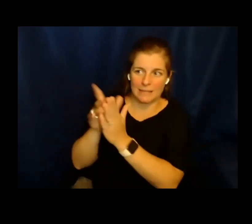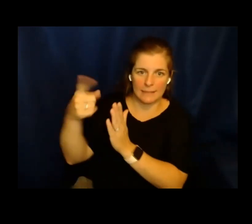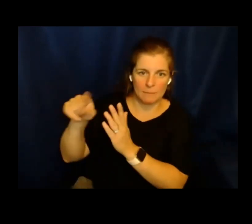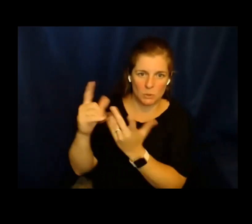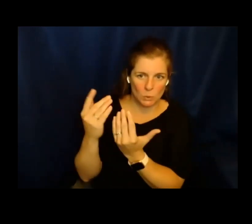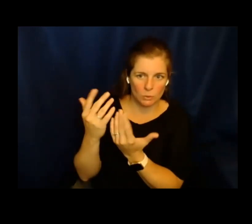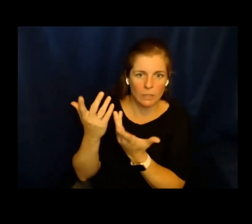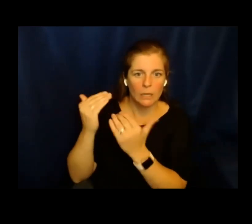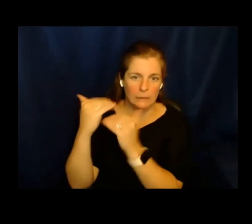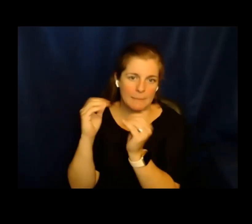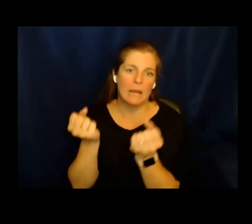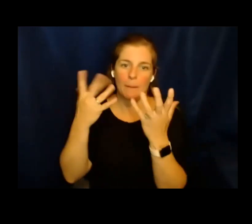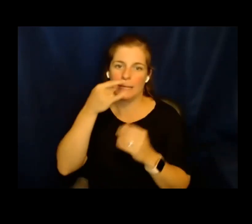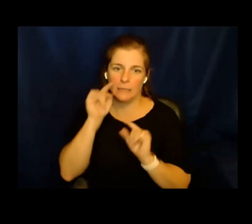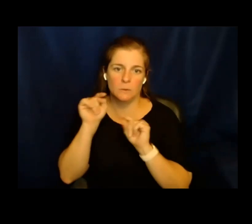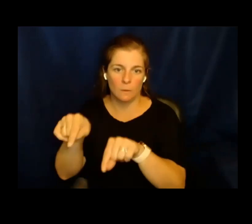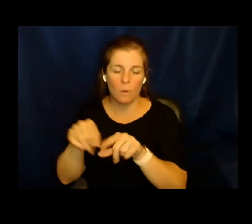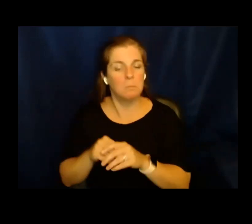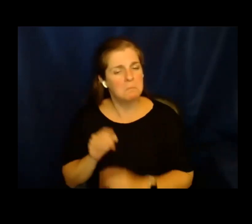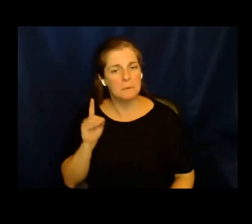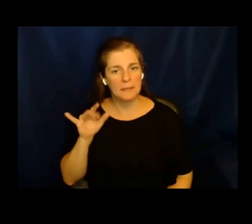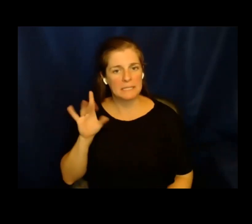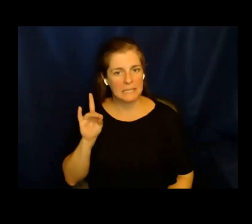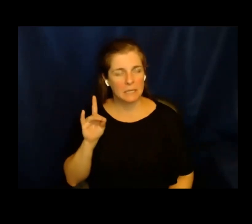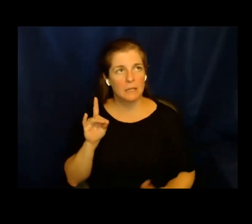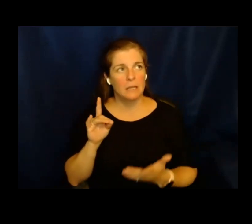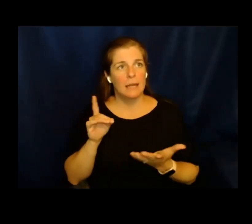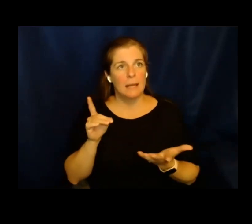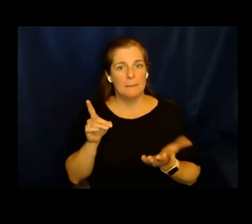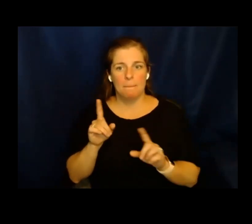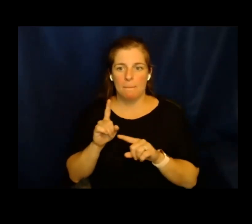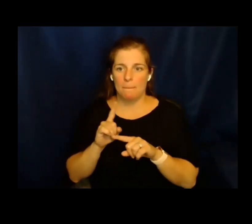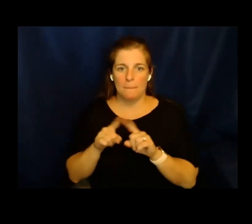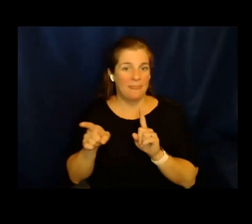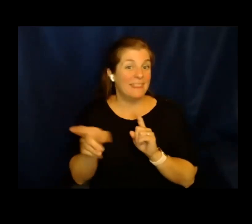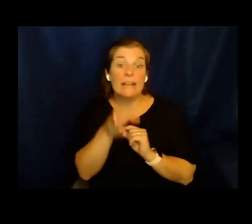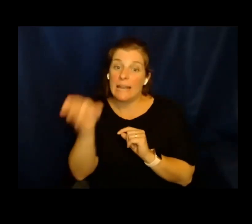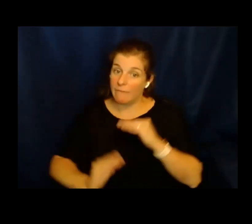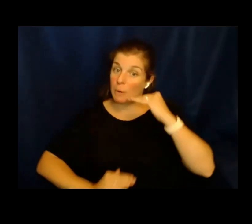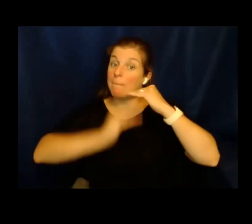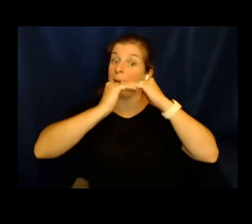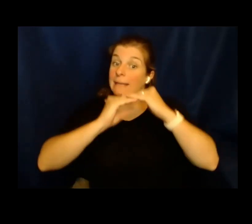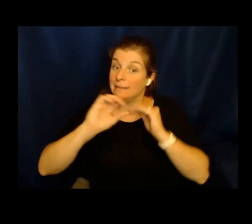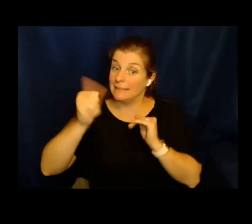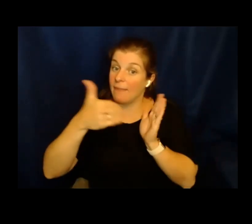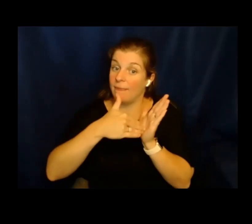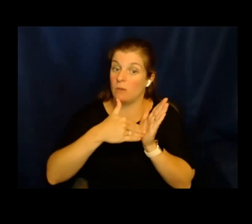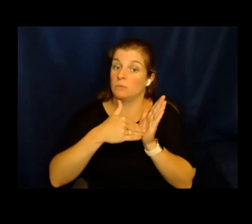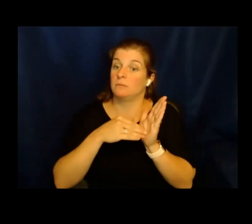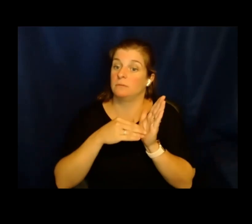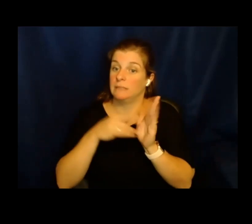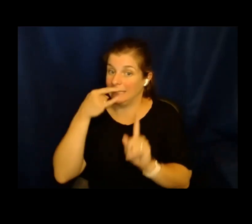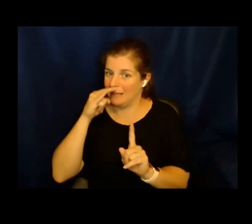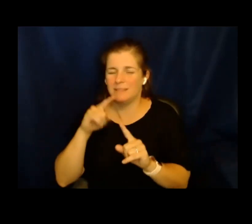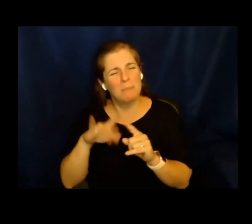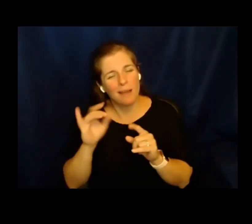bueno, que han minimizado la cantidad de niños que están allí recluidos y según tengo entendido, nunca llegaron a la cifra de 10